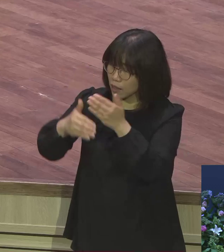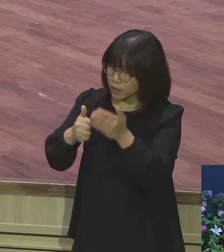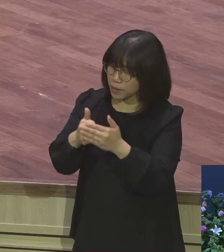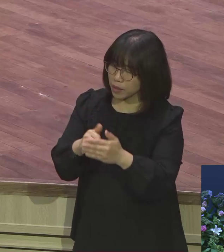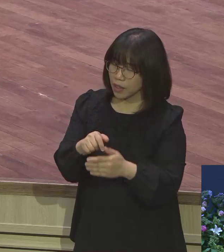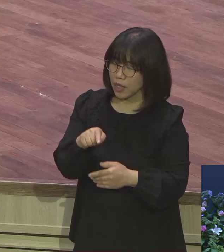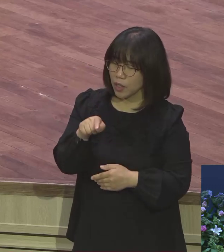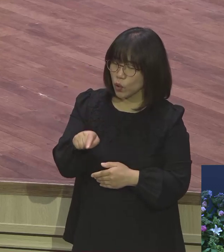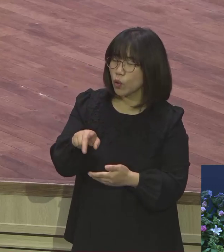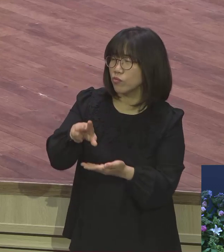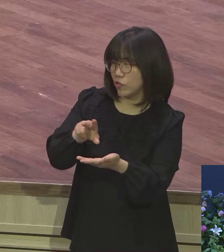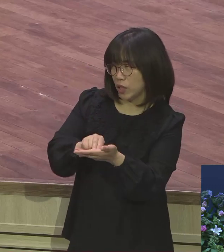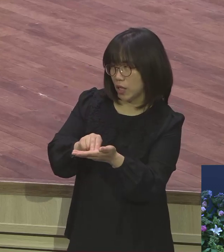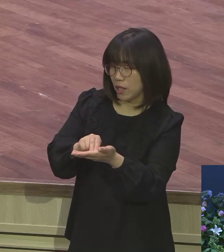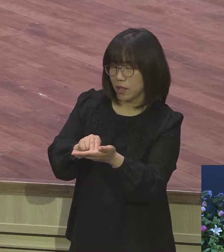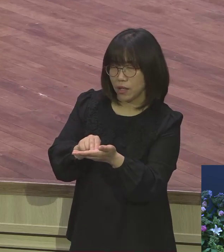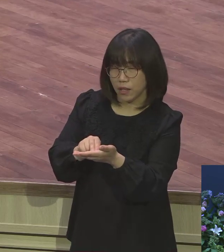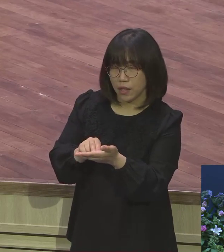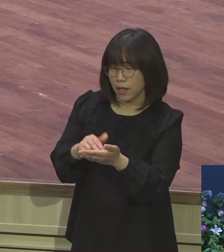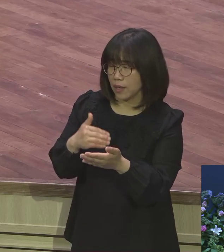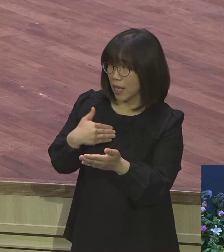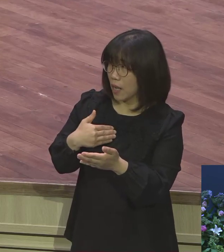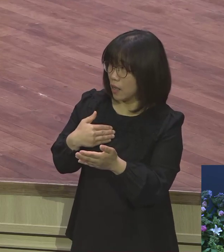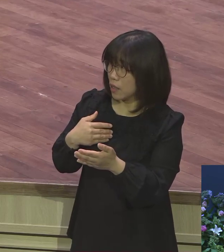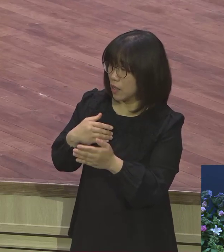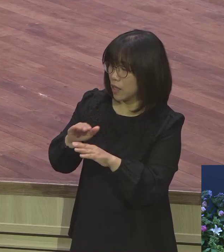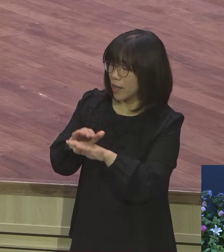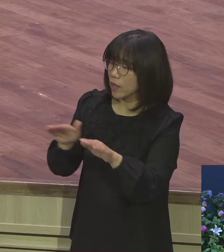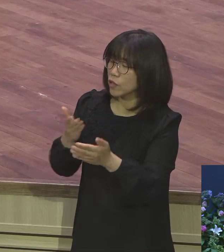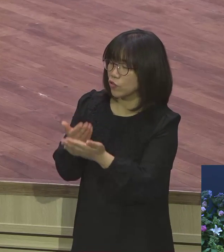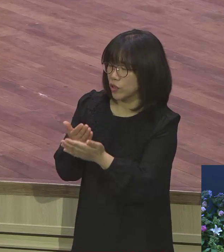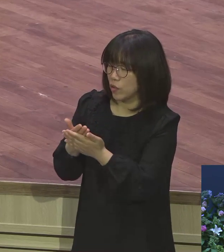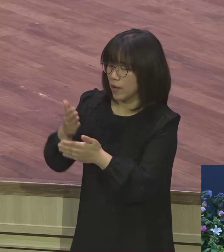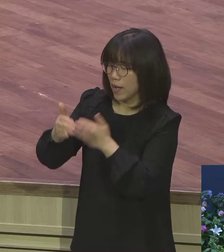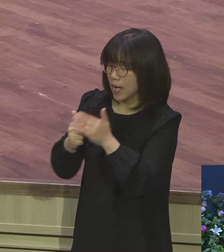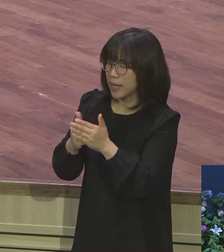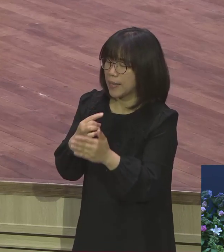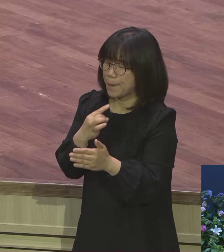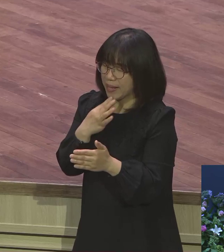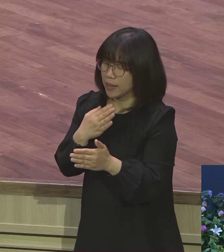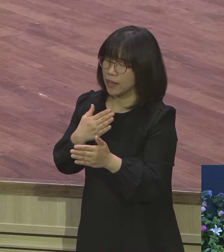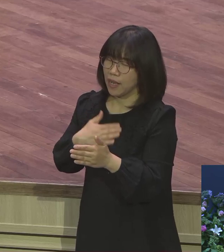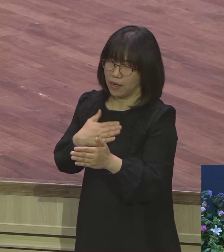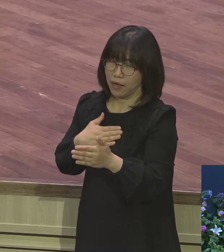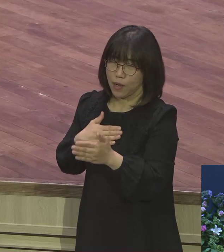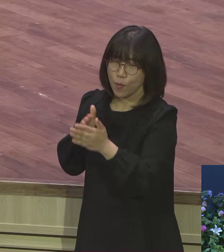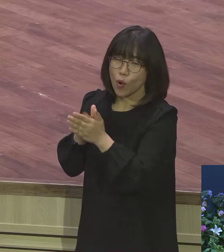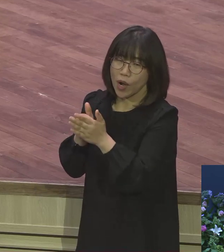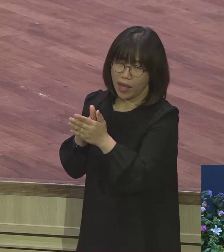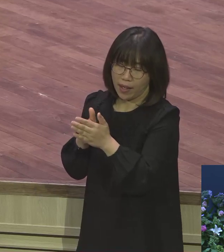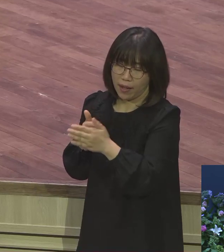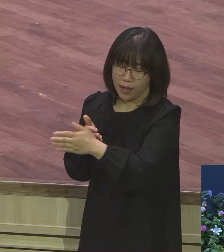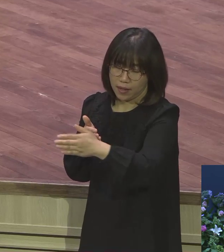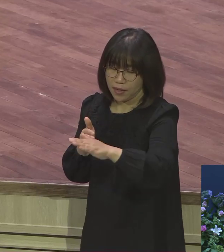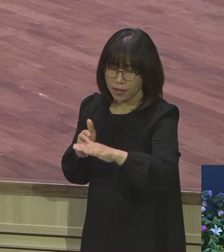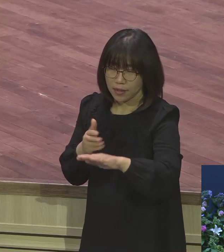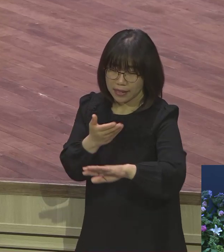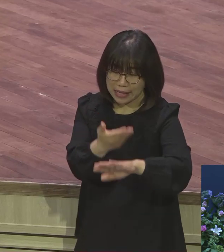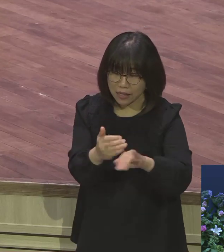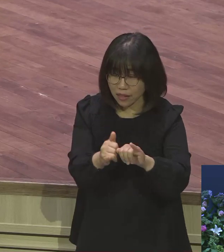나만의 임원계약 여기 있어야 돼요 한번 해봤어요 하나님과 나만의 당 그거 자주 합니다 하나님과